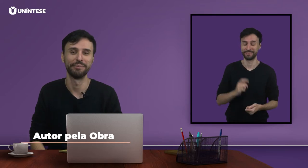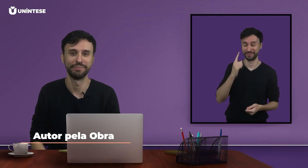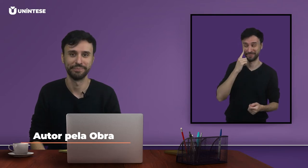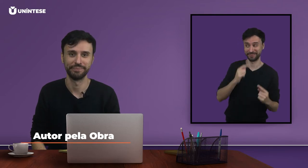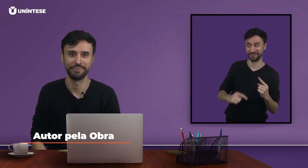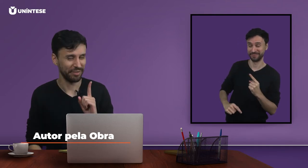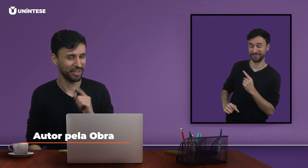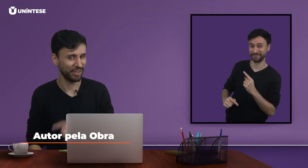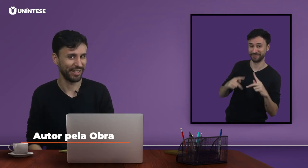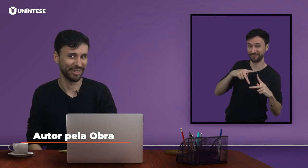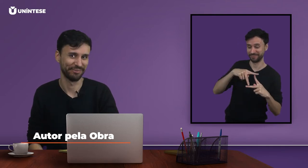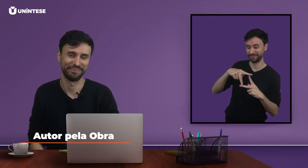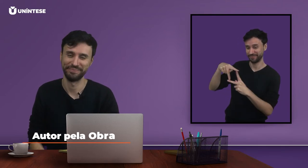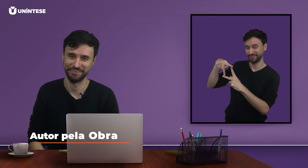obra. Observem a tirinha.